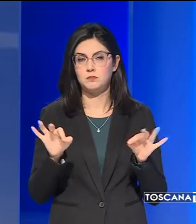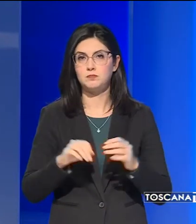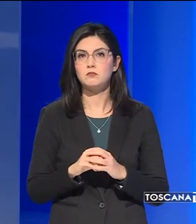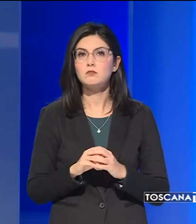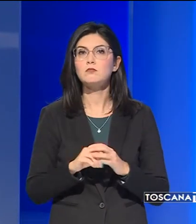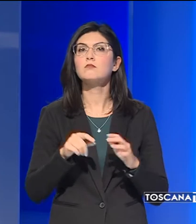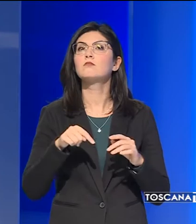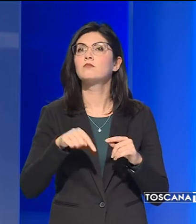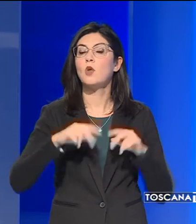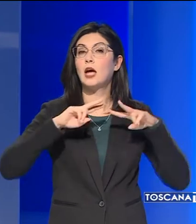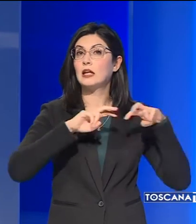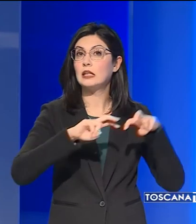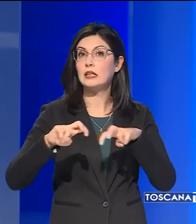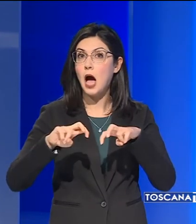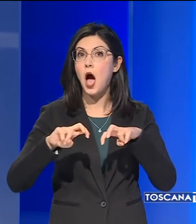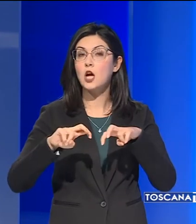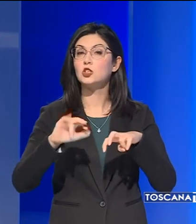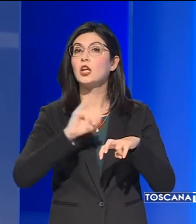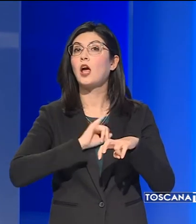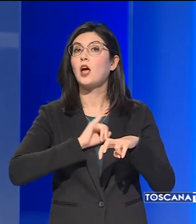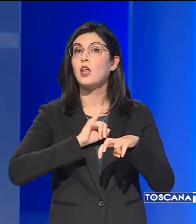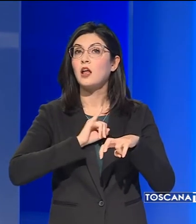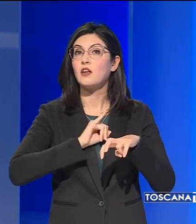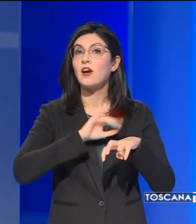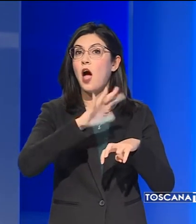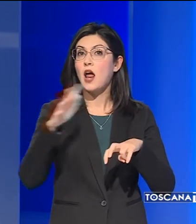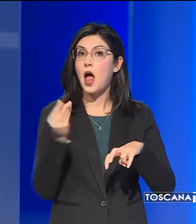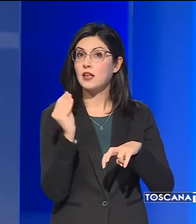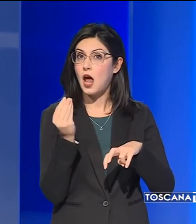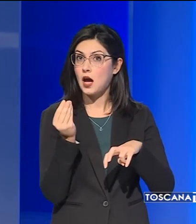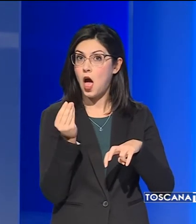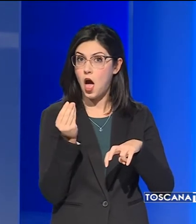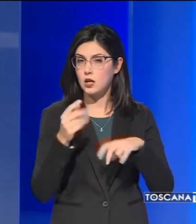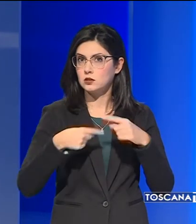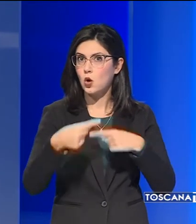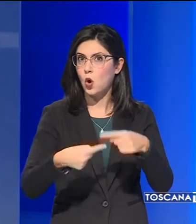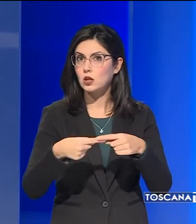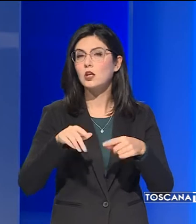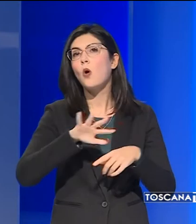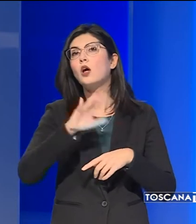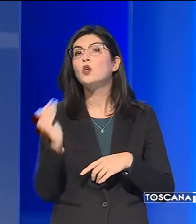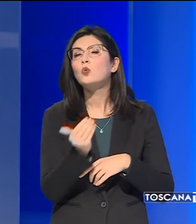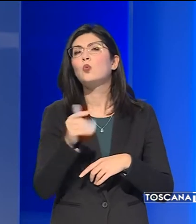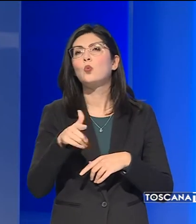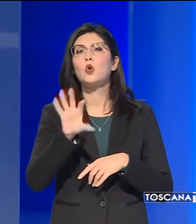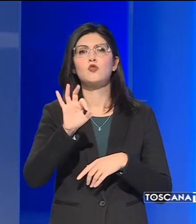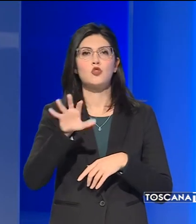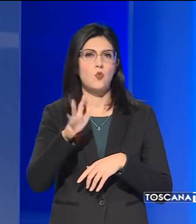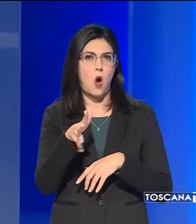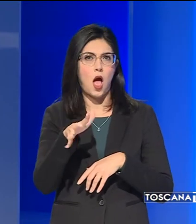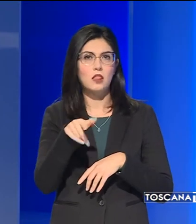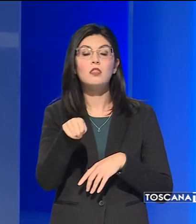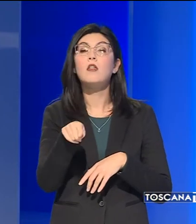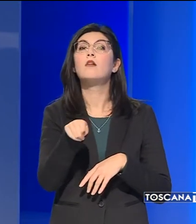Sono in corso le indagini per identificare gli altri ragazzi, in tutto sarebbero una cinquantina che si sono appunto